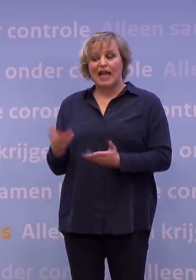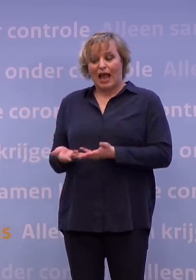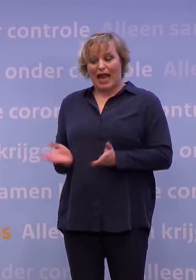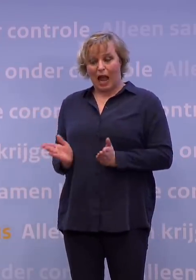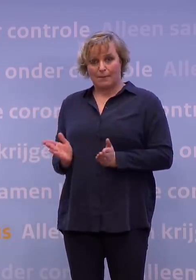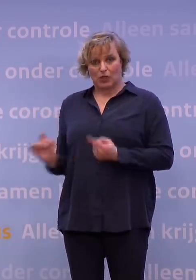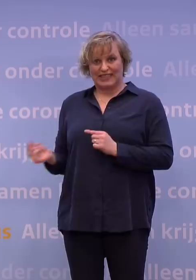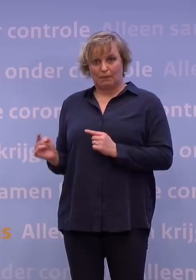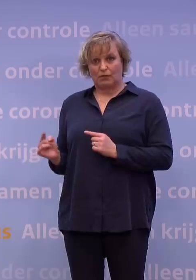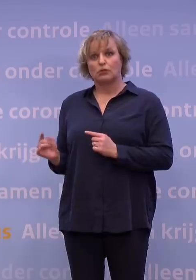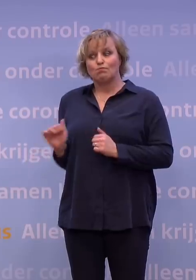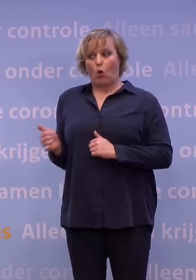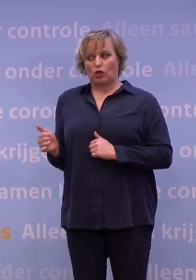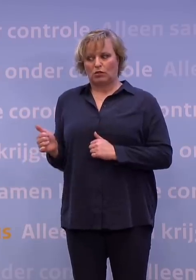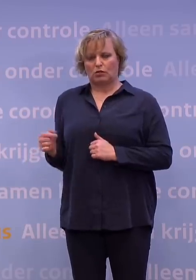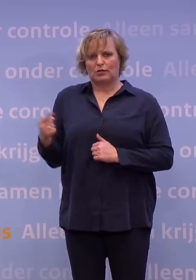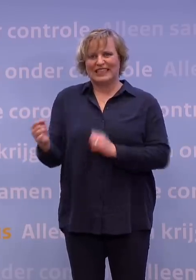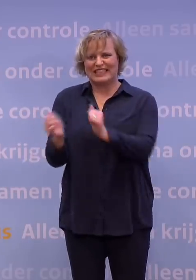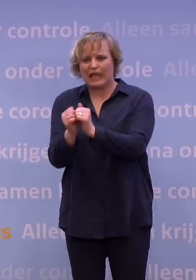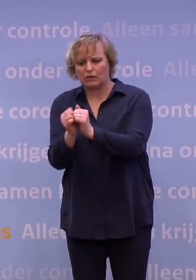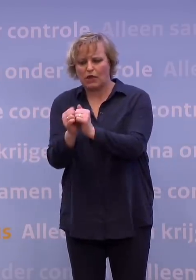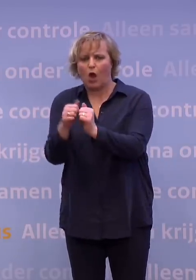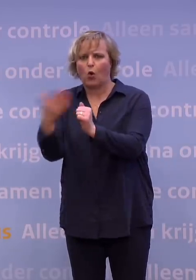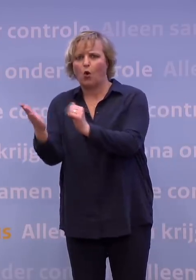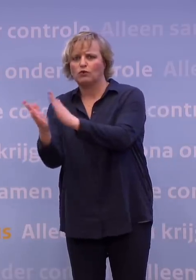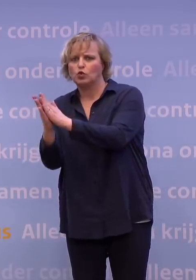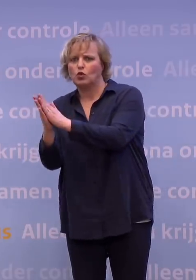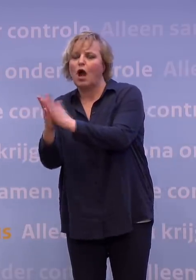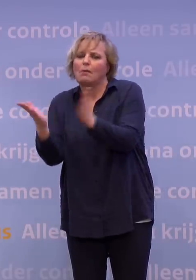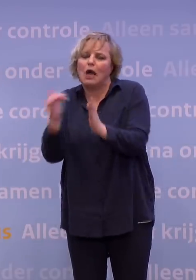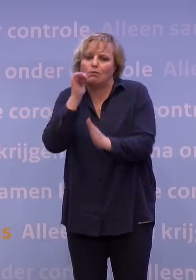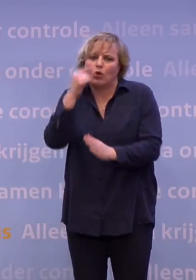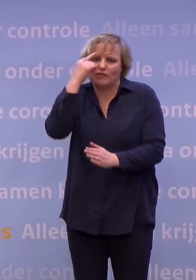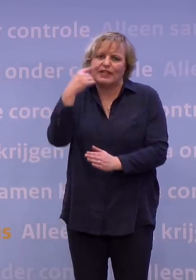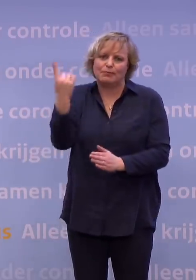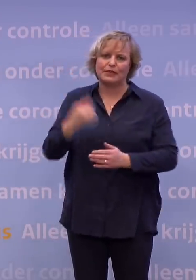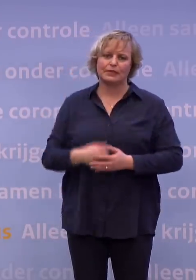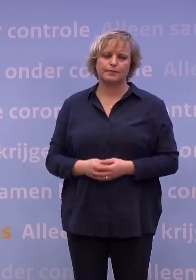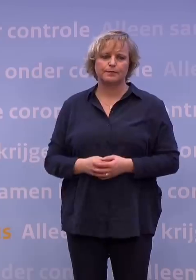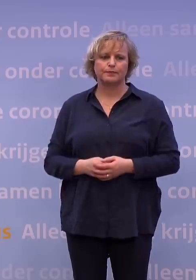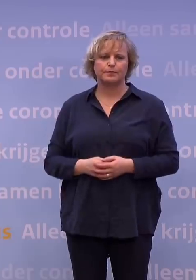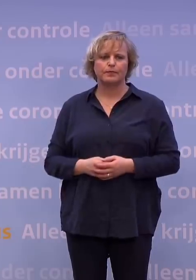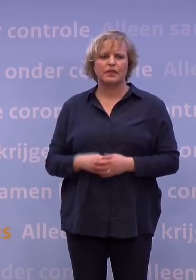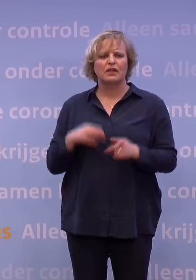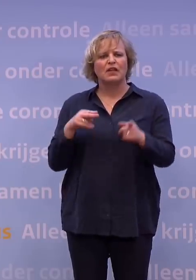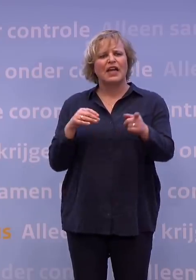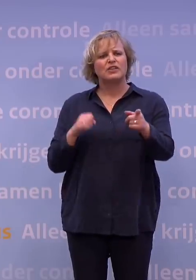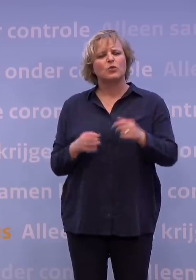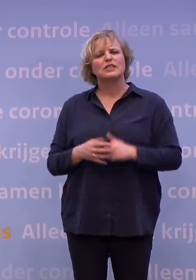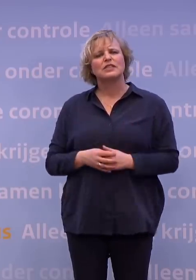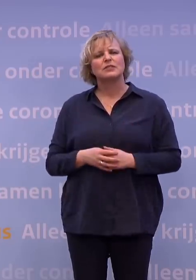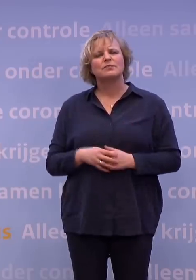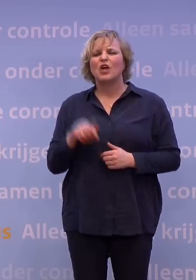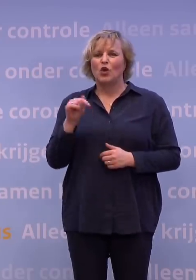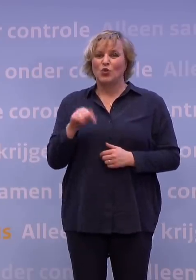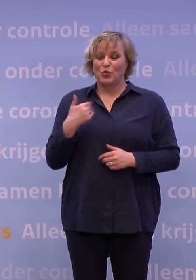de zaterdagavond kunt halen, of dat het zondagavond wordt. Maar dat hoop ik morgen te weten. Nu is het ook erg ingewikkeld, omdat een hoop mensen